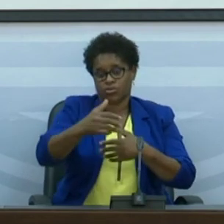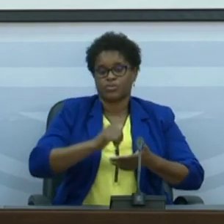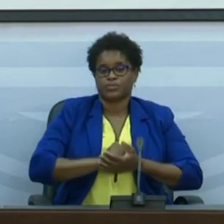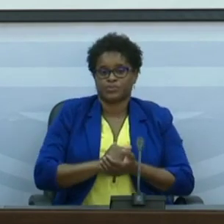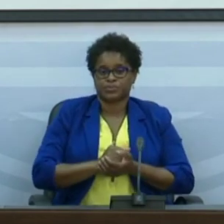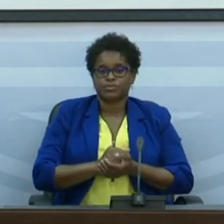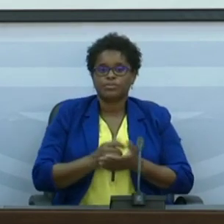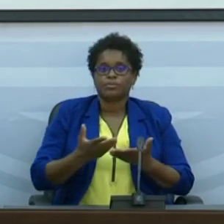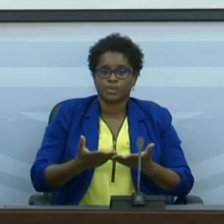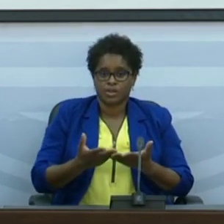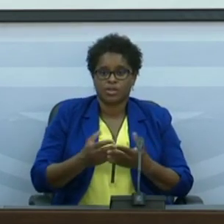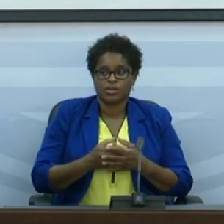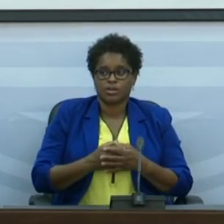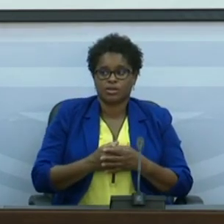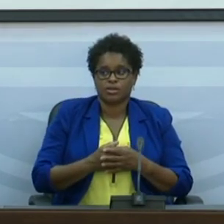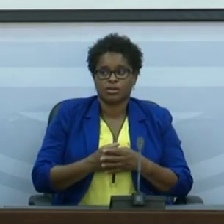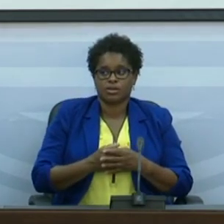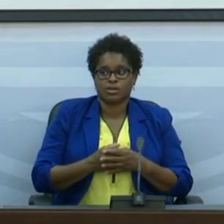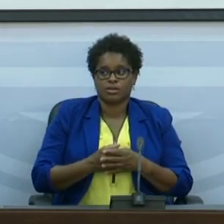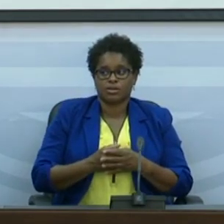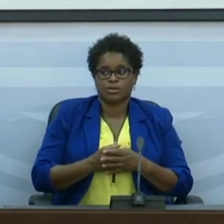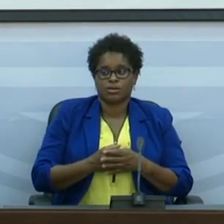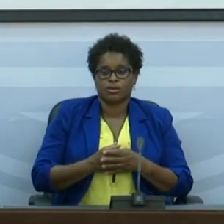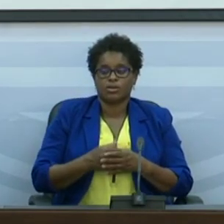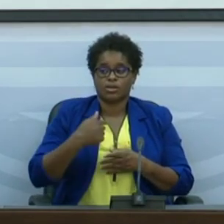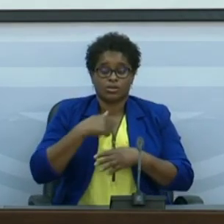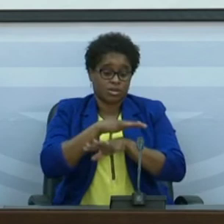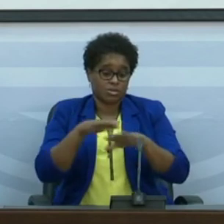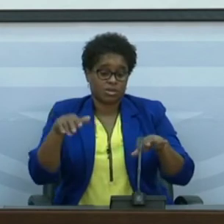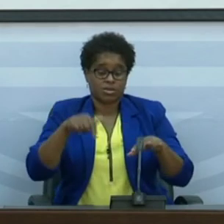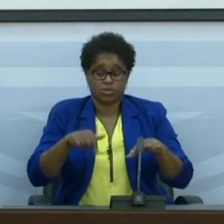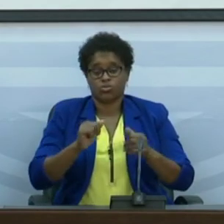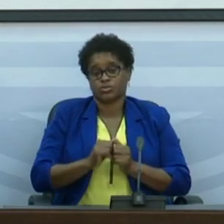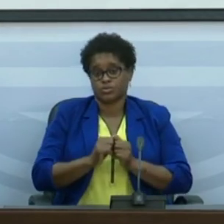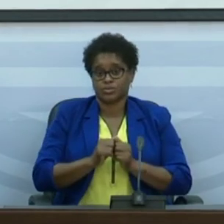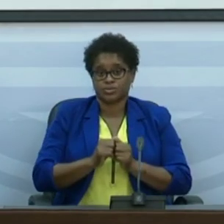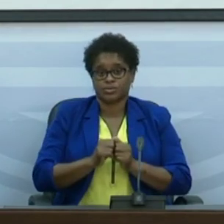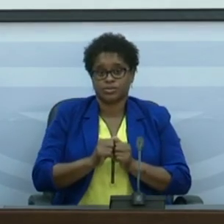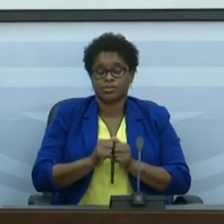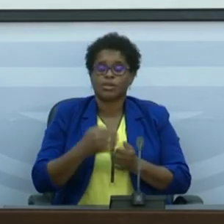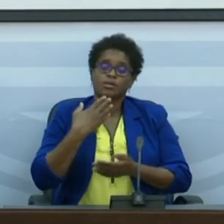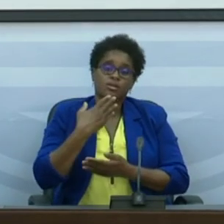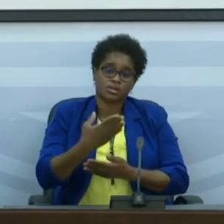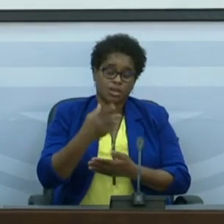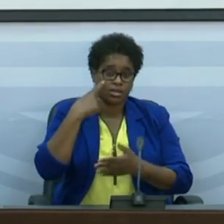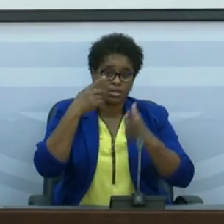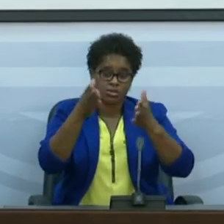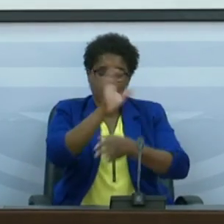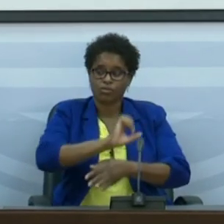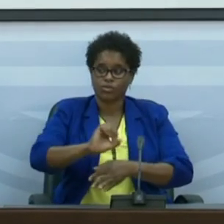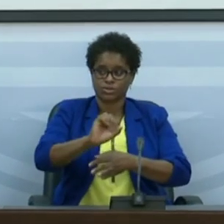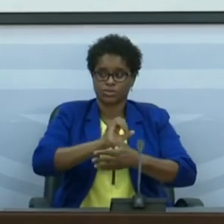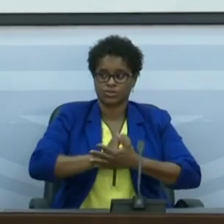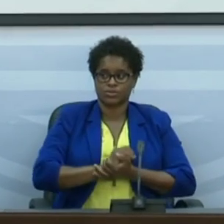e eu ficava por aqui por hoje agradecendo a vossa atenção